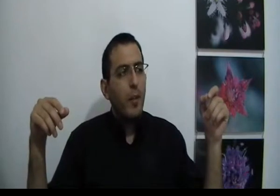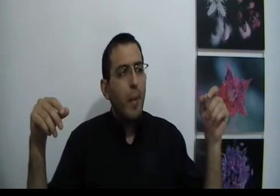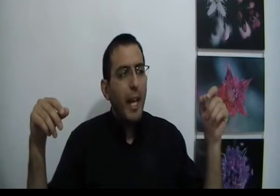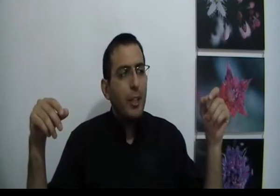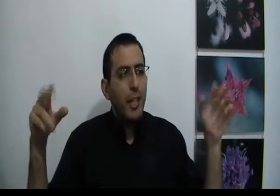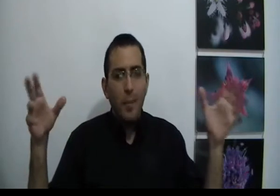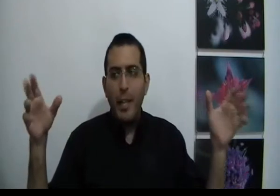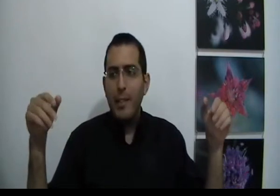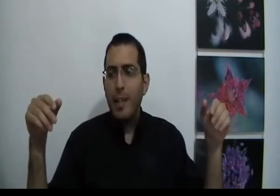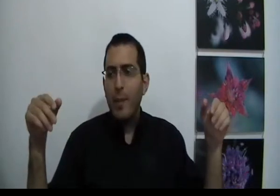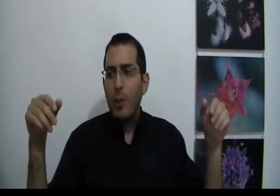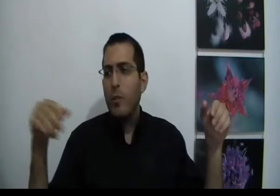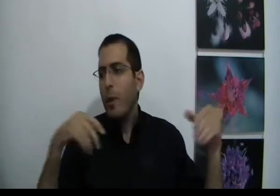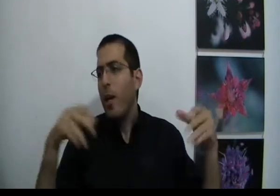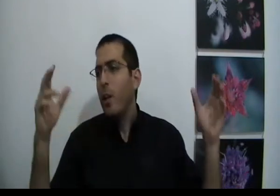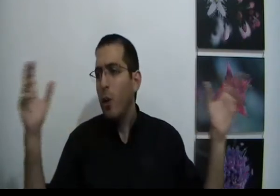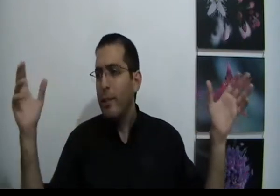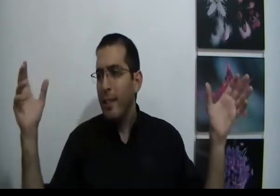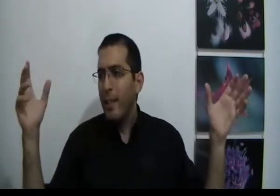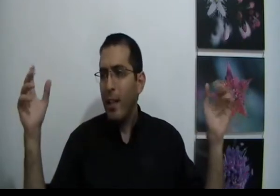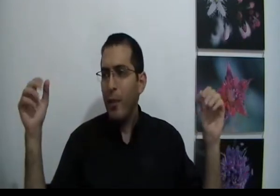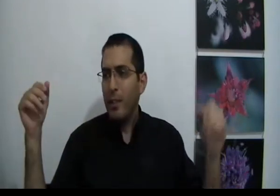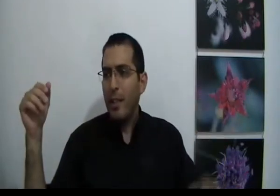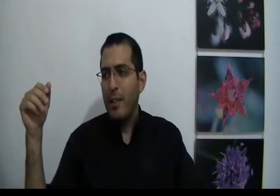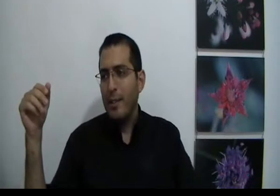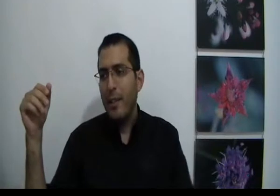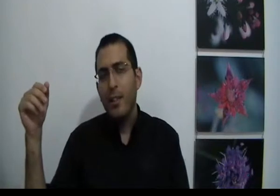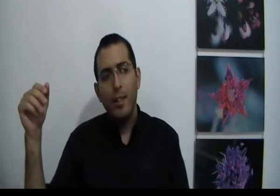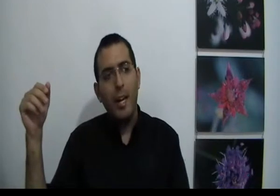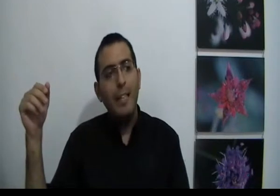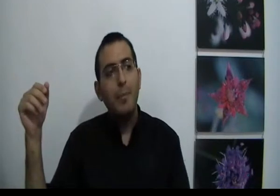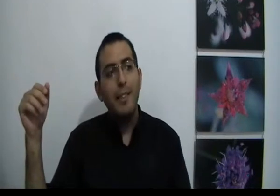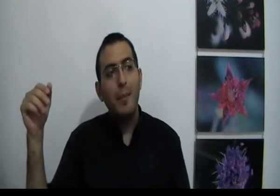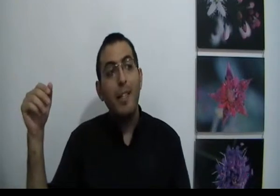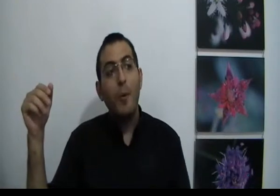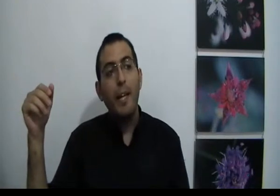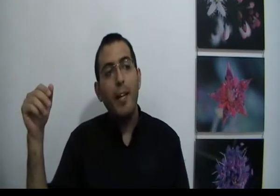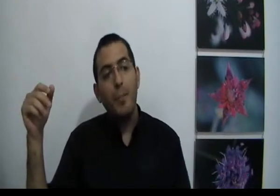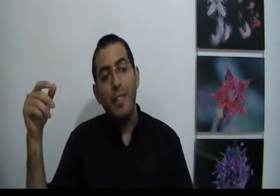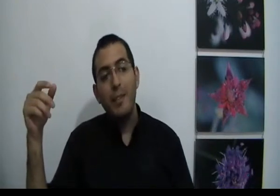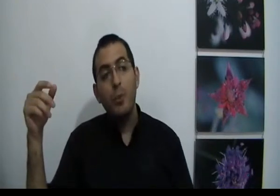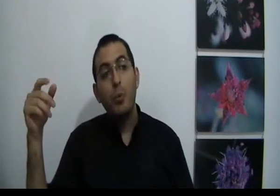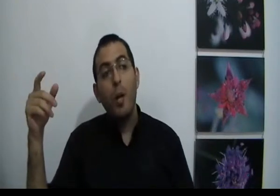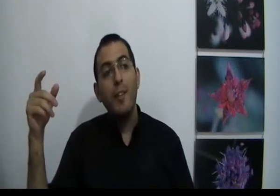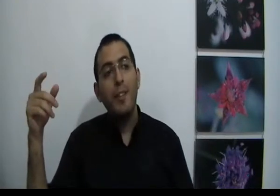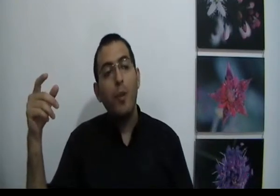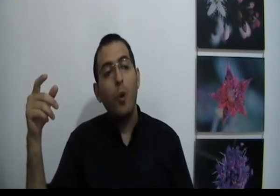וברגע שהאדם מגיע לזה רמת קושי, אם לא, אני לא רוצה לחוות את הרע הזה, אז בעצם האדם אומר, בעצם שהוא לא אמיתי, כי הוא לא